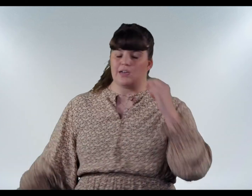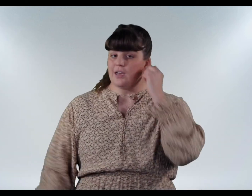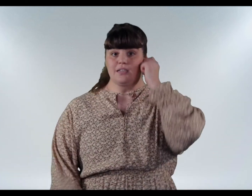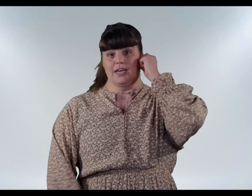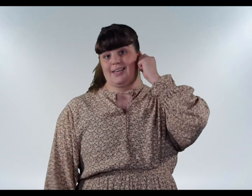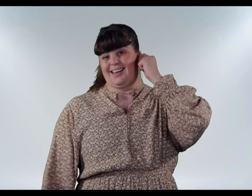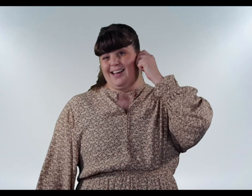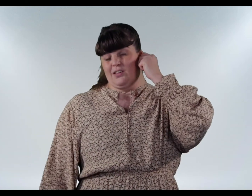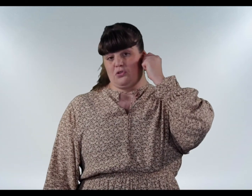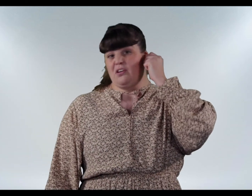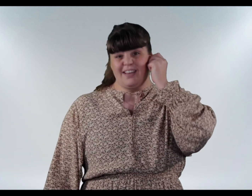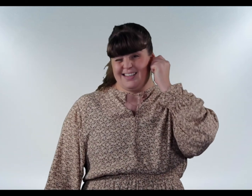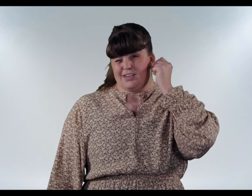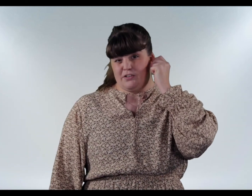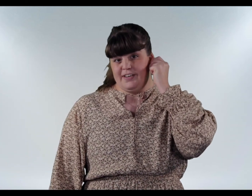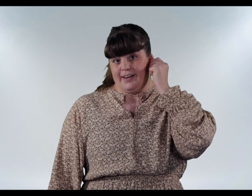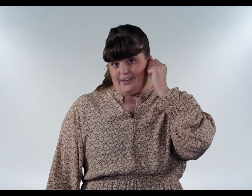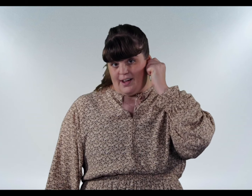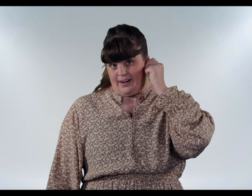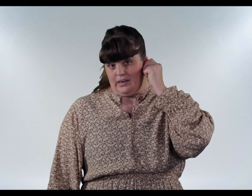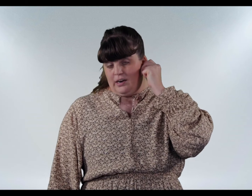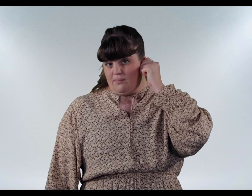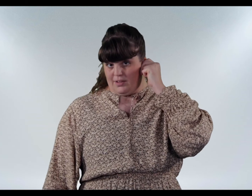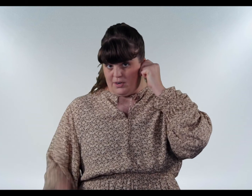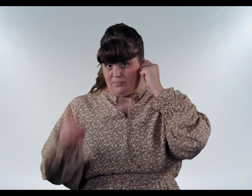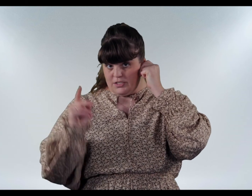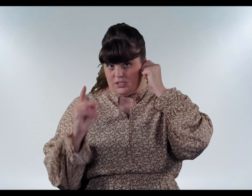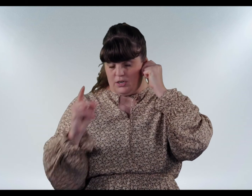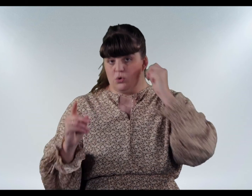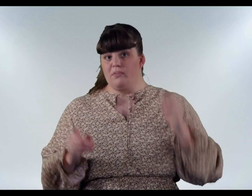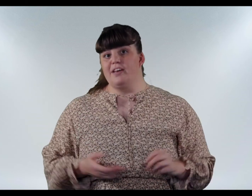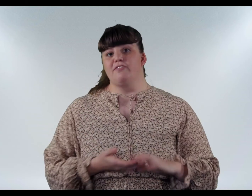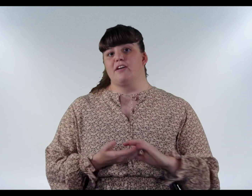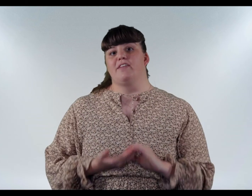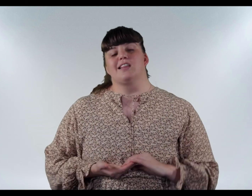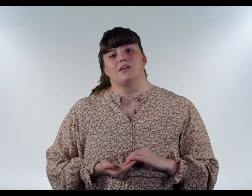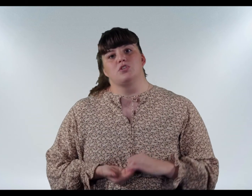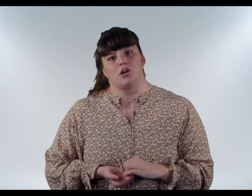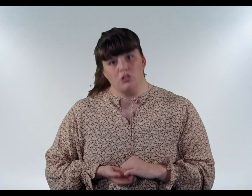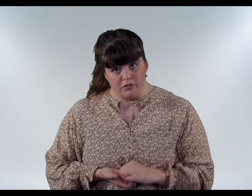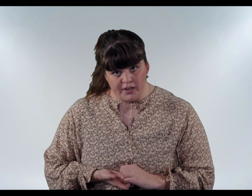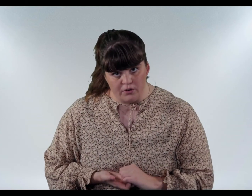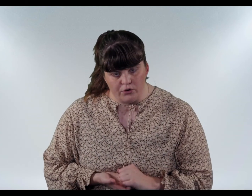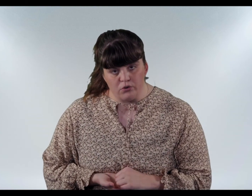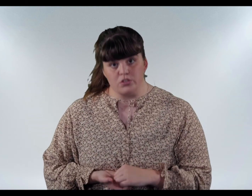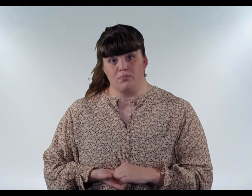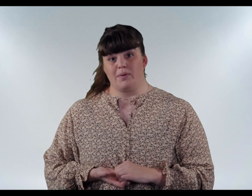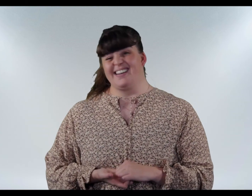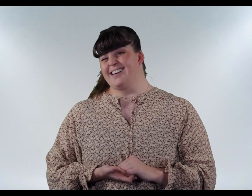alls ekki, það þurru ekki allir að vera vinir, en maður þarf að passa sig að koma vel fram við alla og sína öllu myrðingu, hvort sem að mann líkar